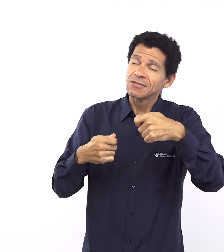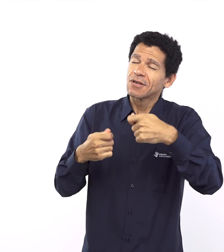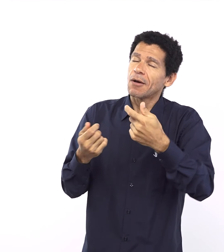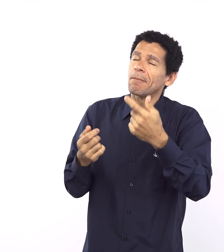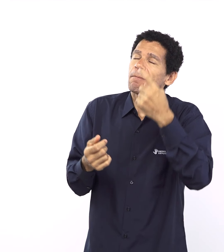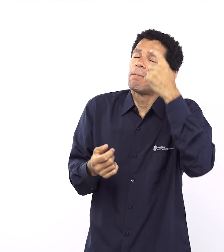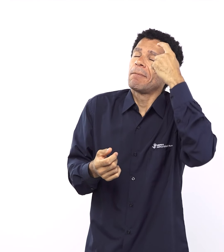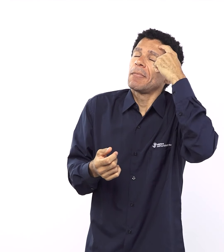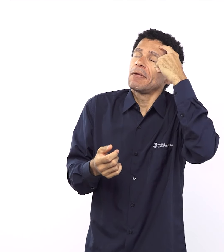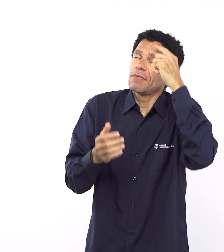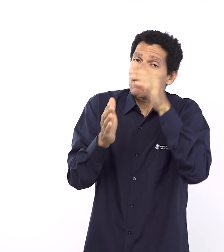Andrei